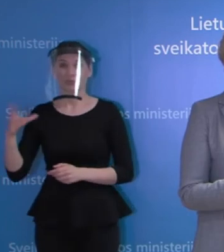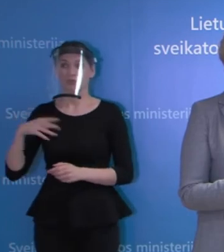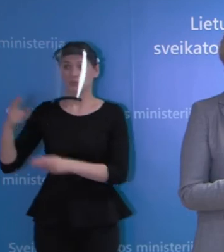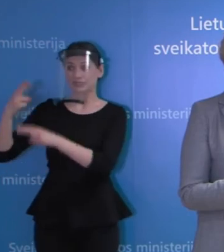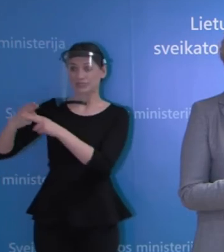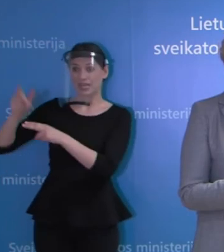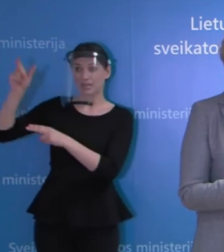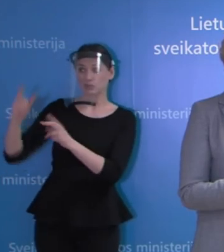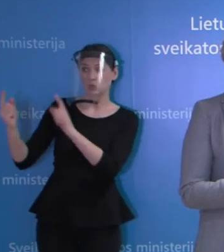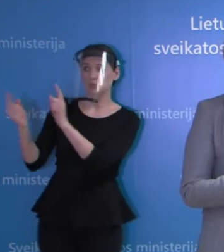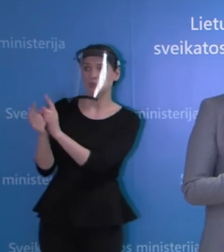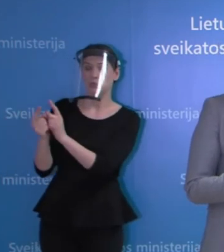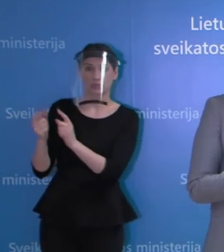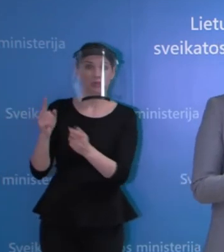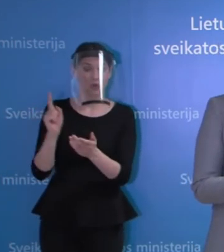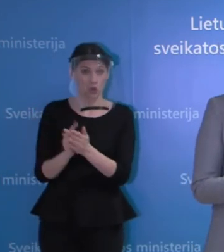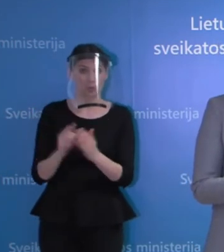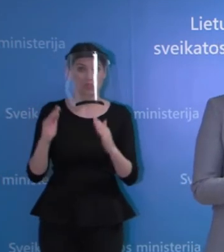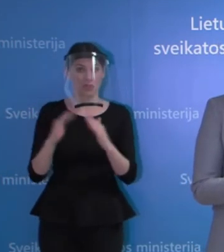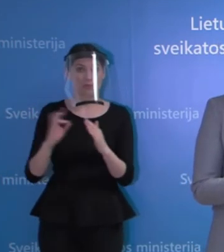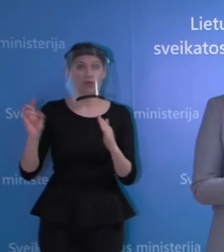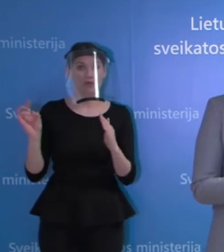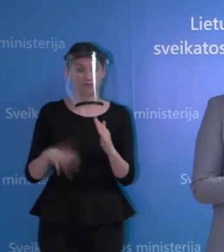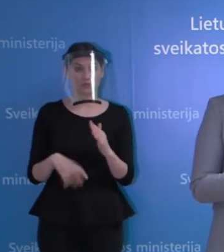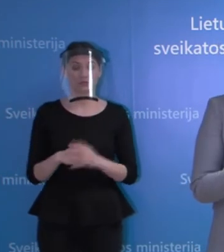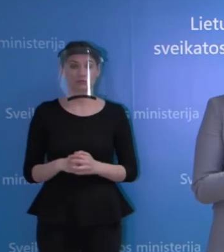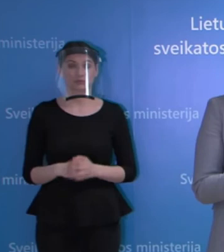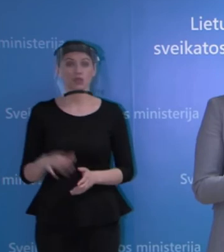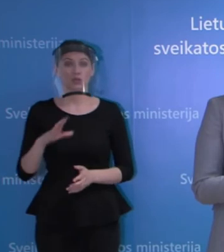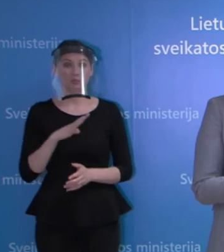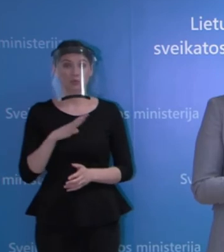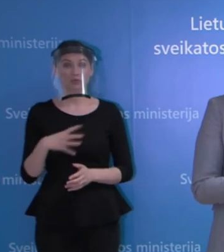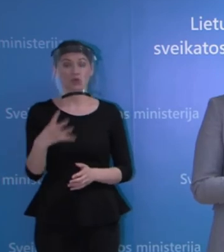laikysis izoliavimo režimo. Nes akivaizdžiai matosi iš tyrus, na,